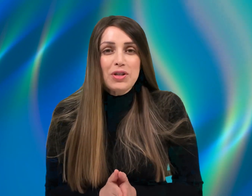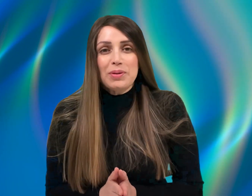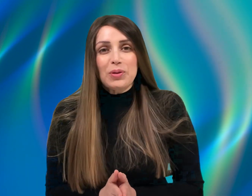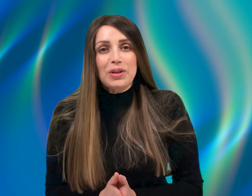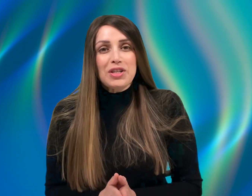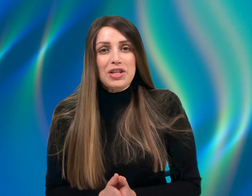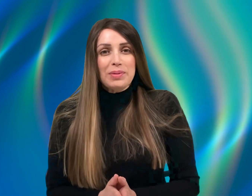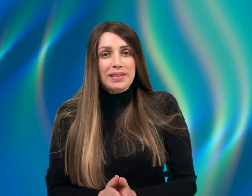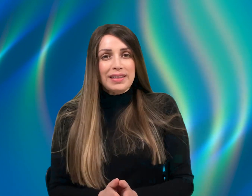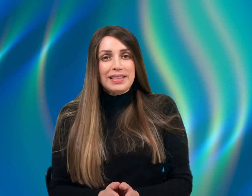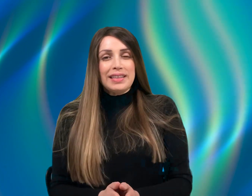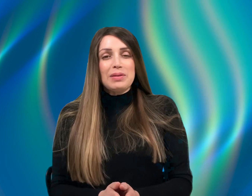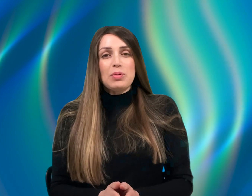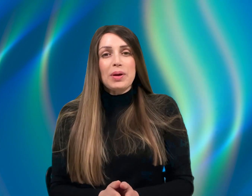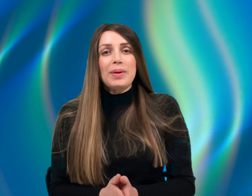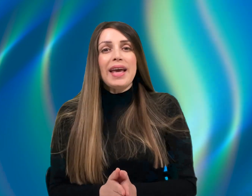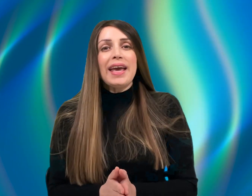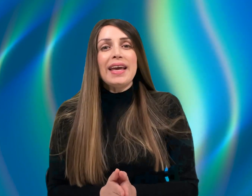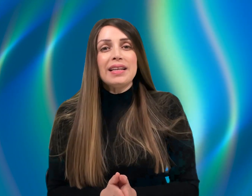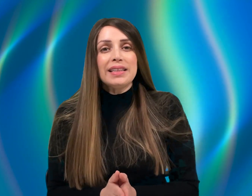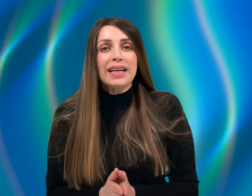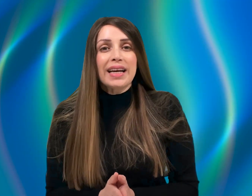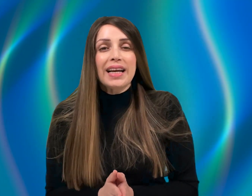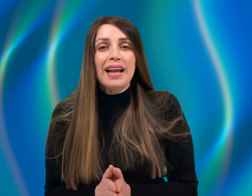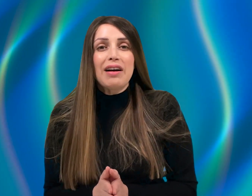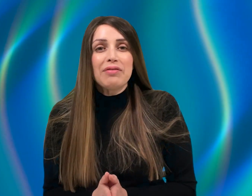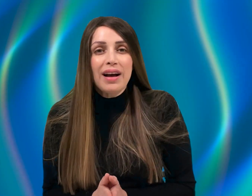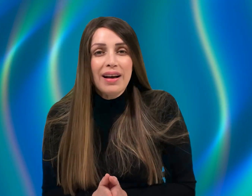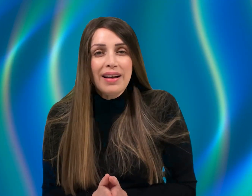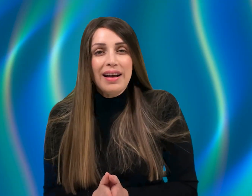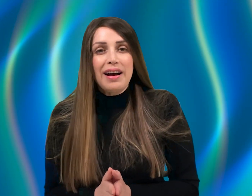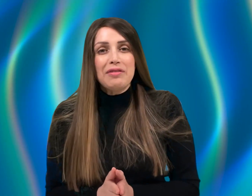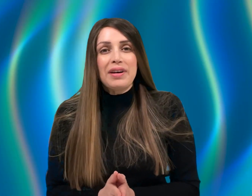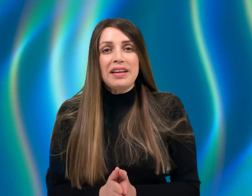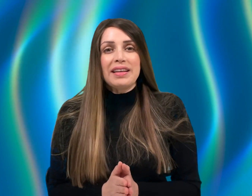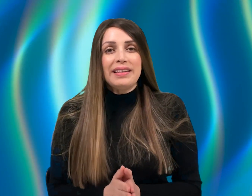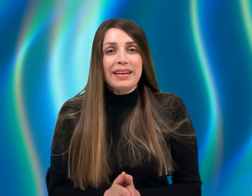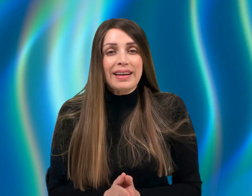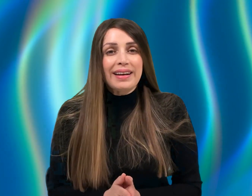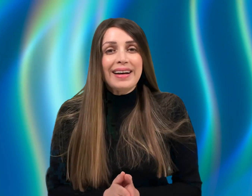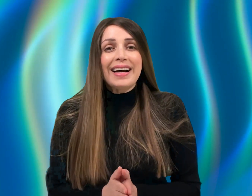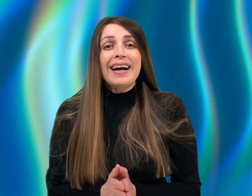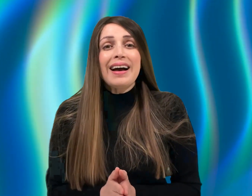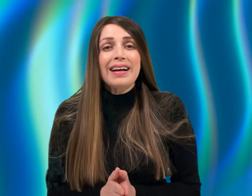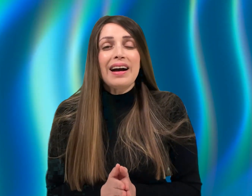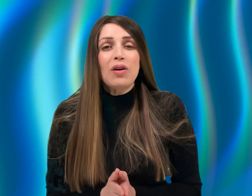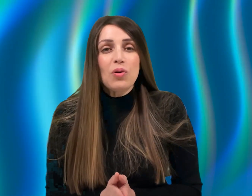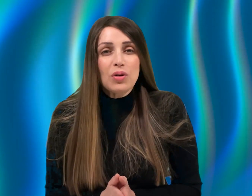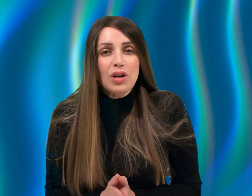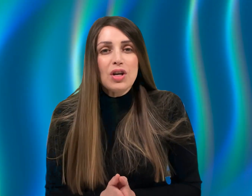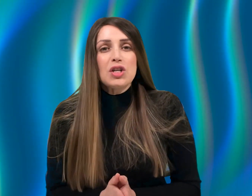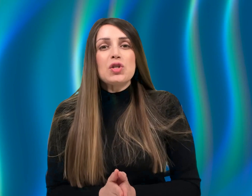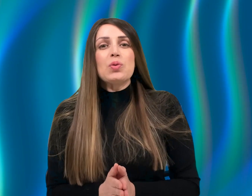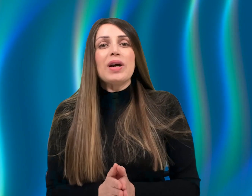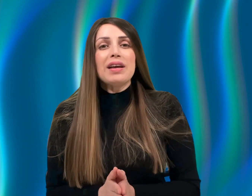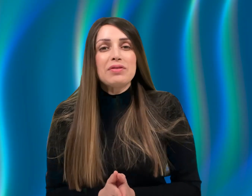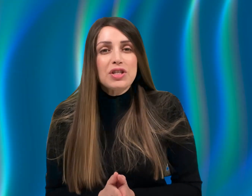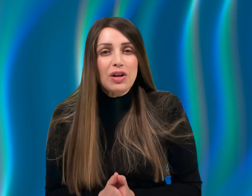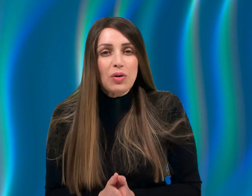שבתוכנית 12 הצעדים אומרים, אין דרך לאהבה, אהבה היא הדרך. רק הארון, שהוא אוהב שלום